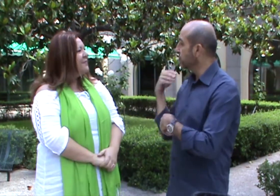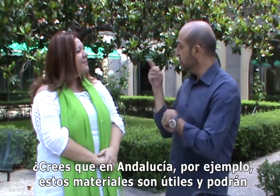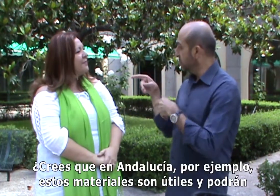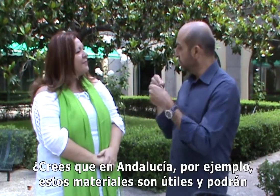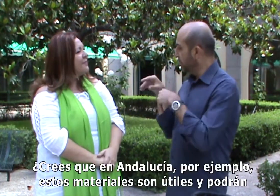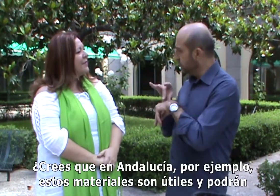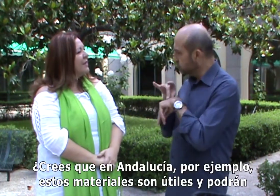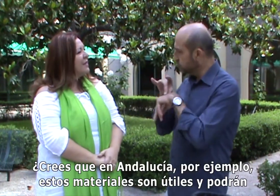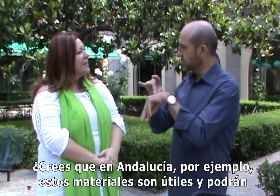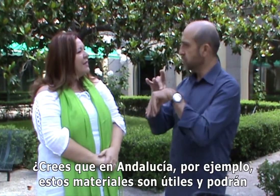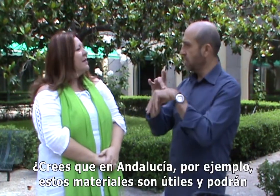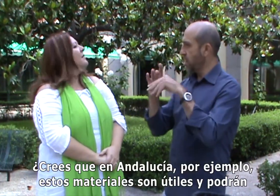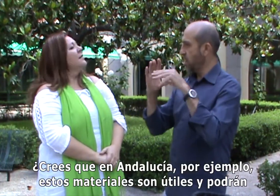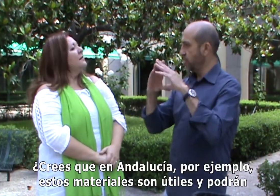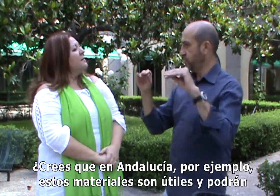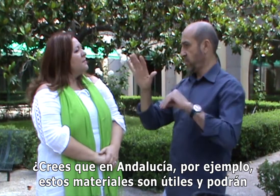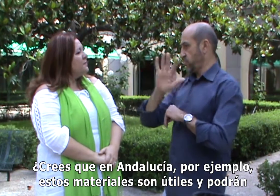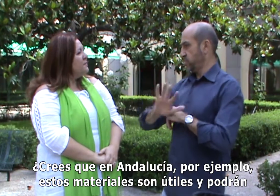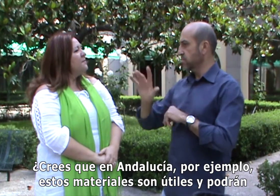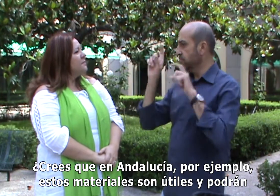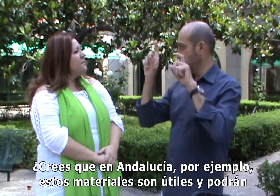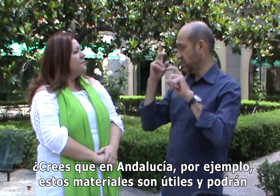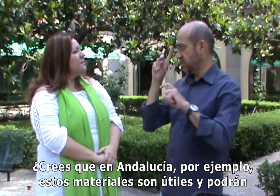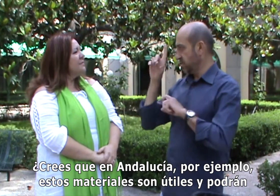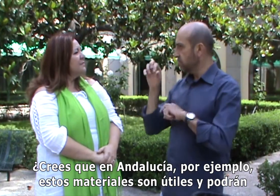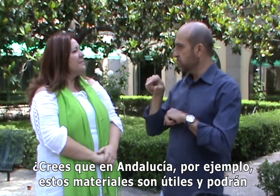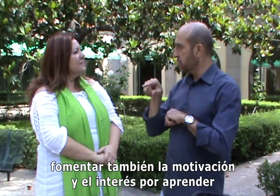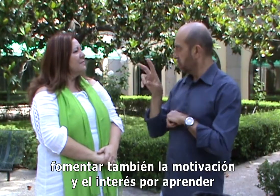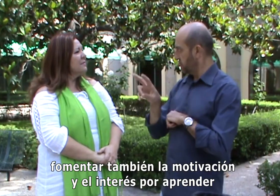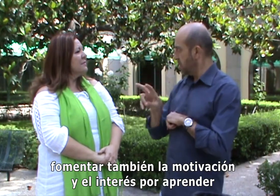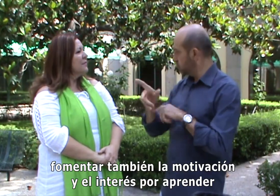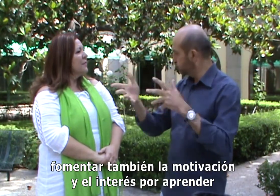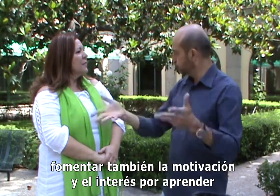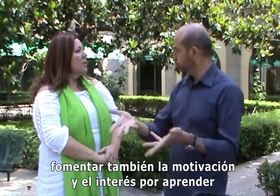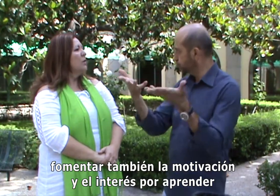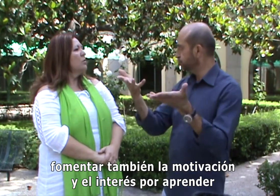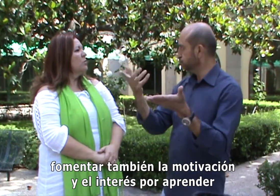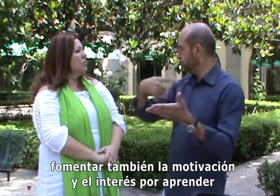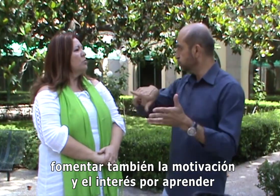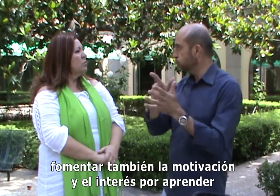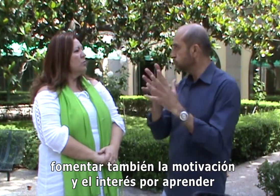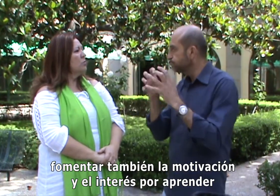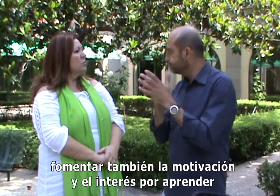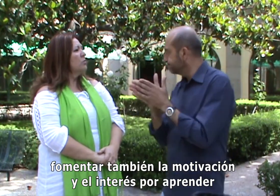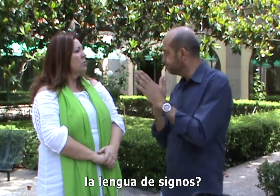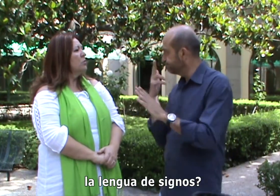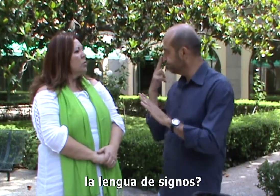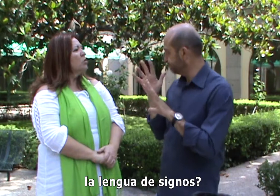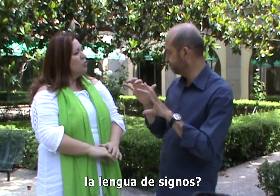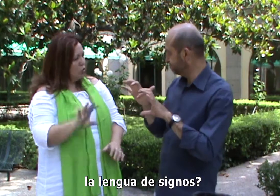¿Crees que en Andalucía, por ejemplo, estos materiales son útiles y podrán fomentar también la motivación y el interés por aprender la lengua de signos?